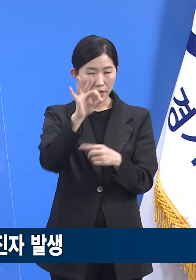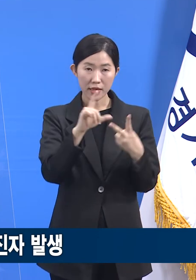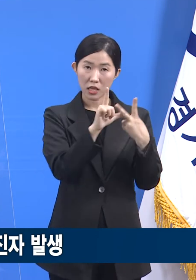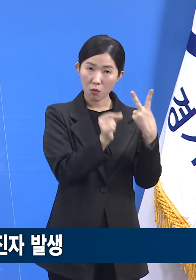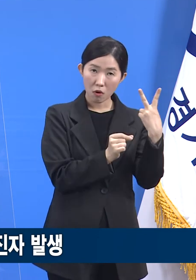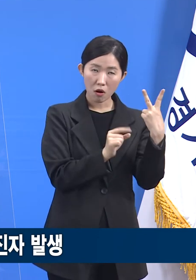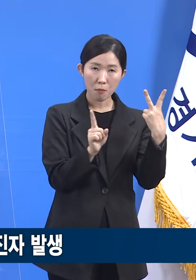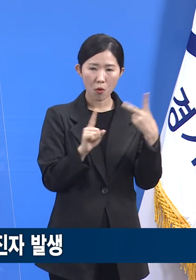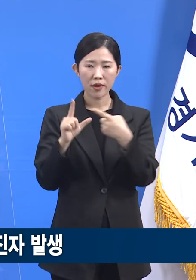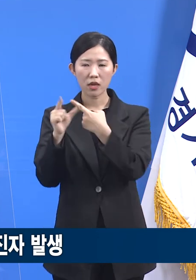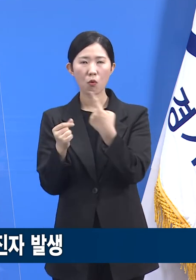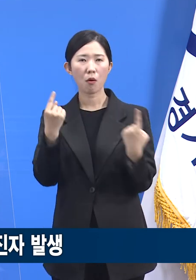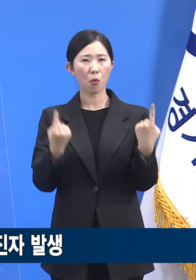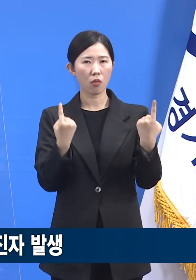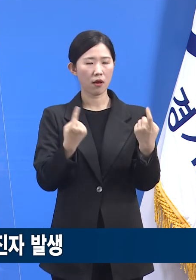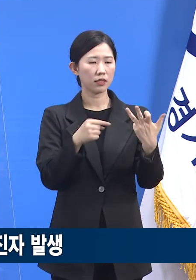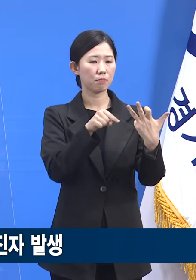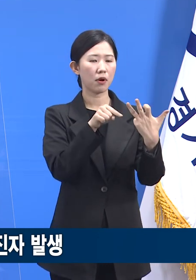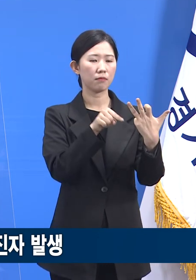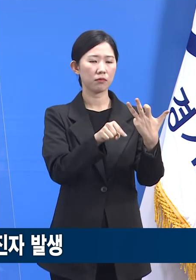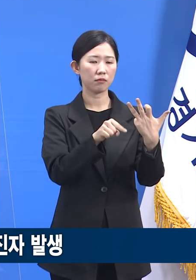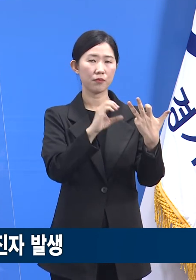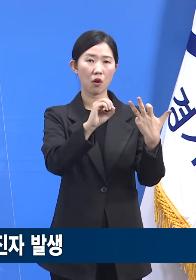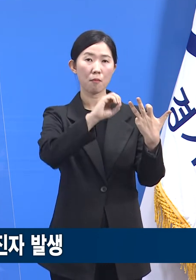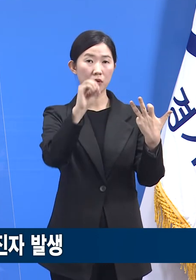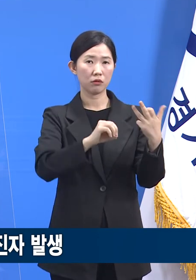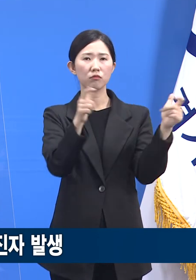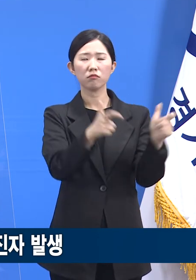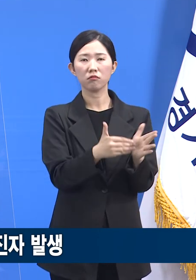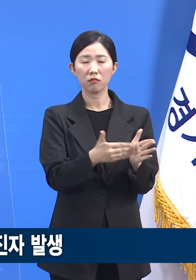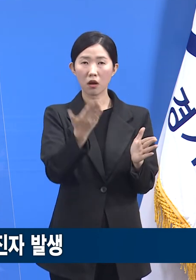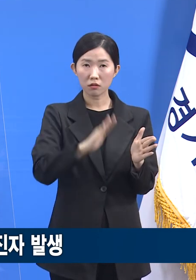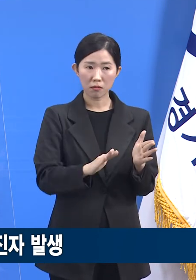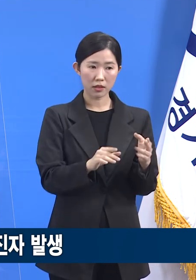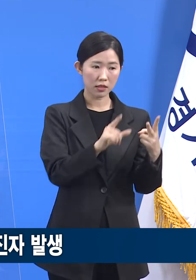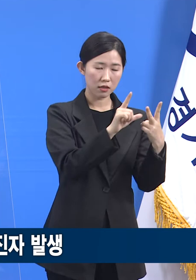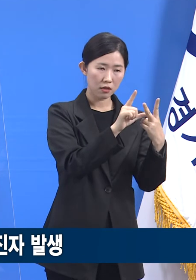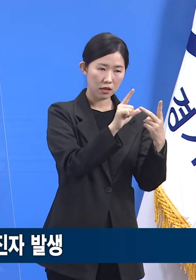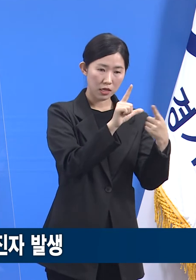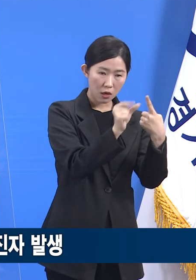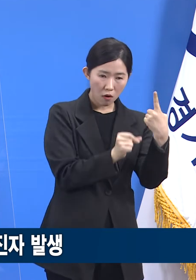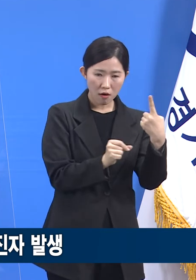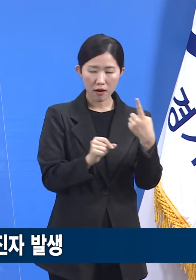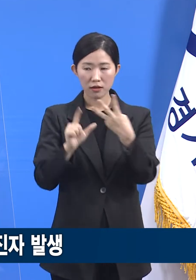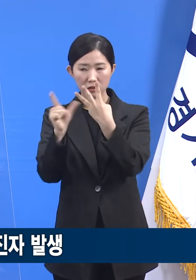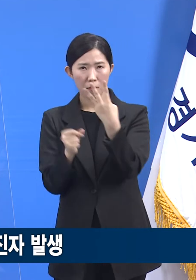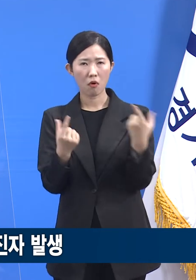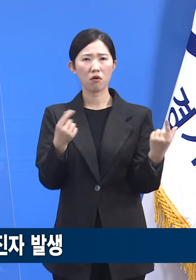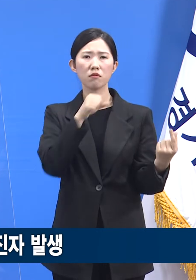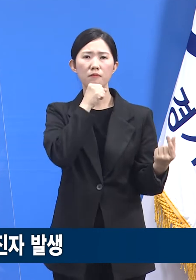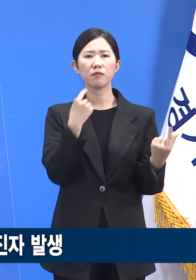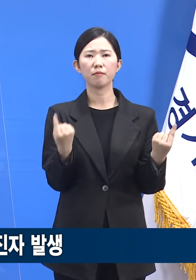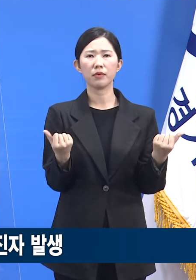18.0% 감소했지만 3월에는 다시 1월과 유사한 수준으로 증가했습니다.